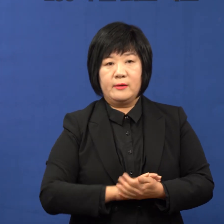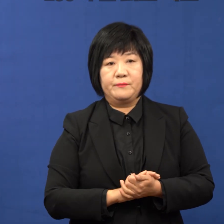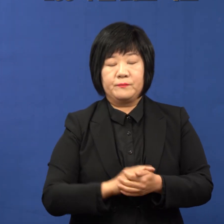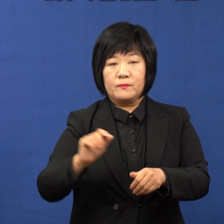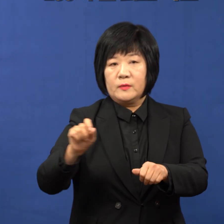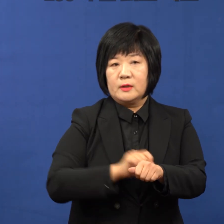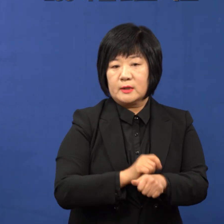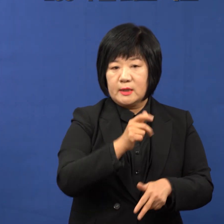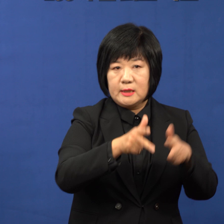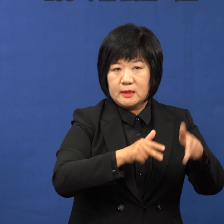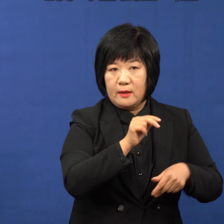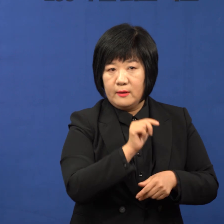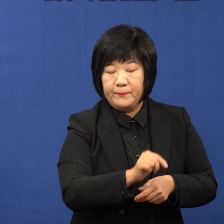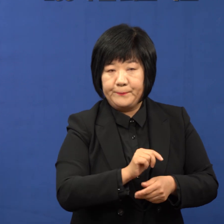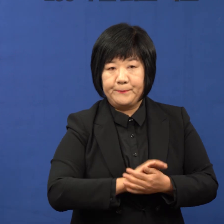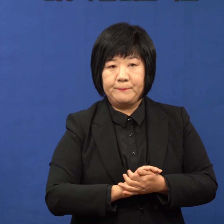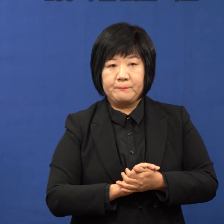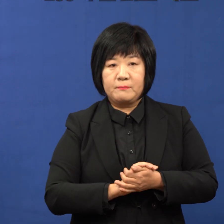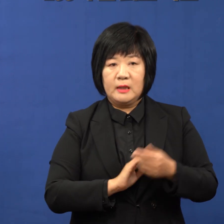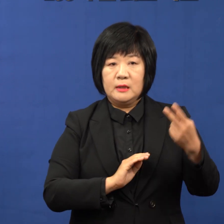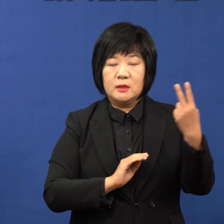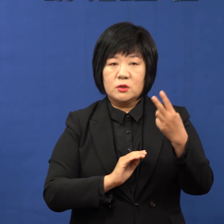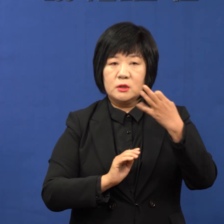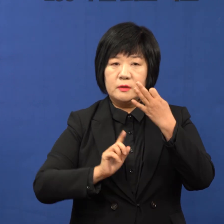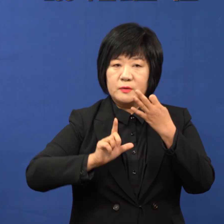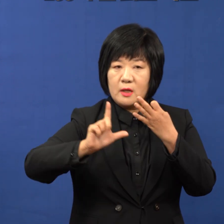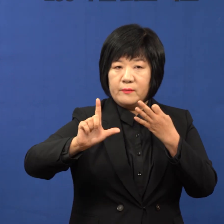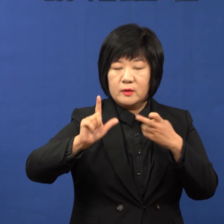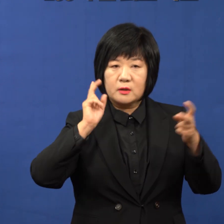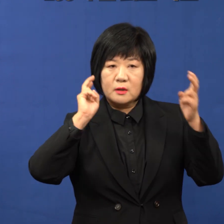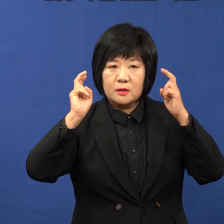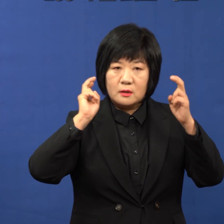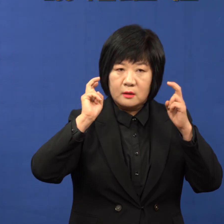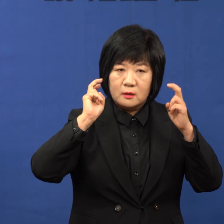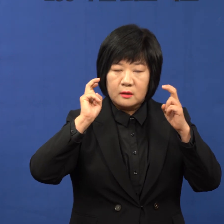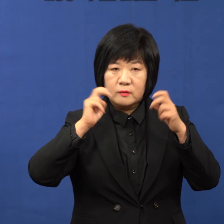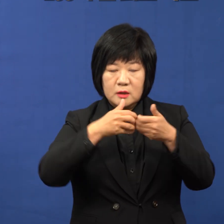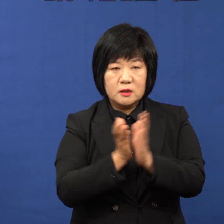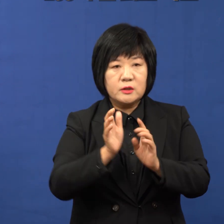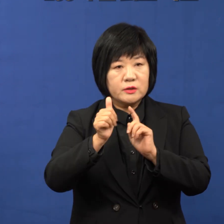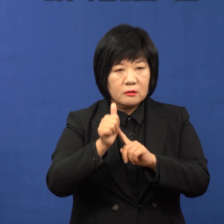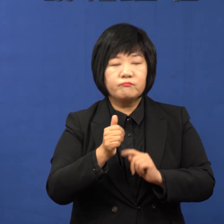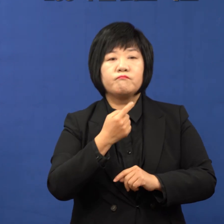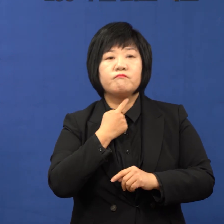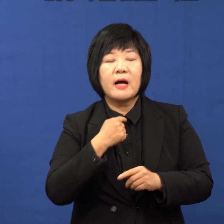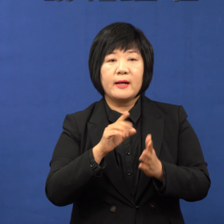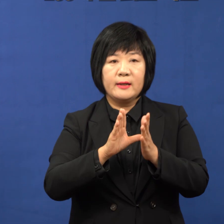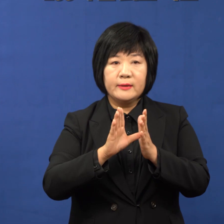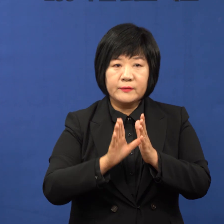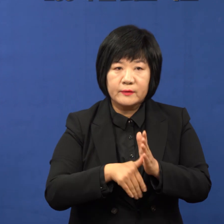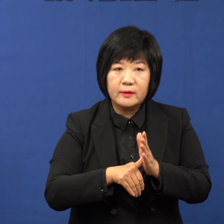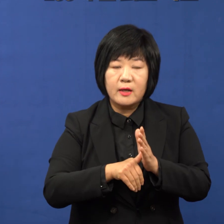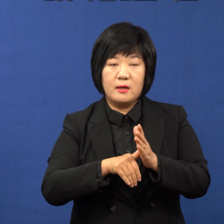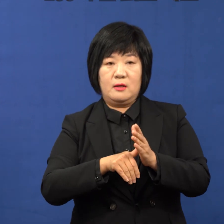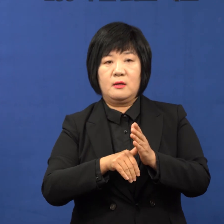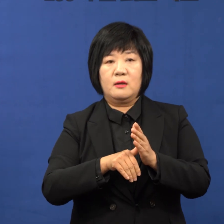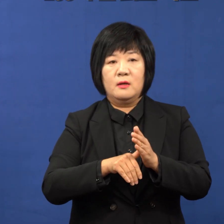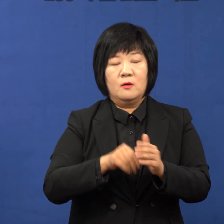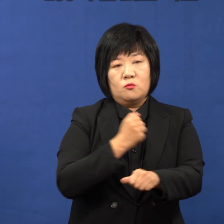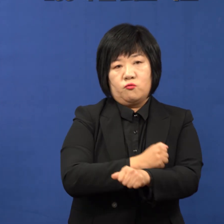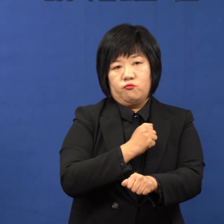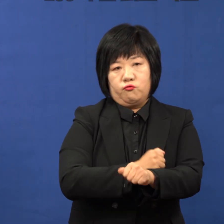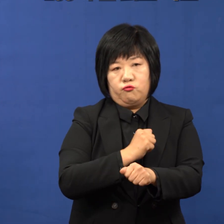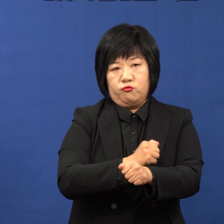특히 이 사업은 제가 2014년 기업관리실장으로 근무할 당시부터 국비 확보에 굉장히 공을 들여왔던 사업인데